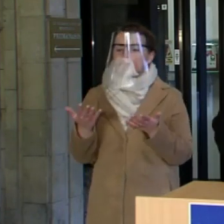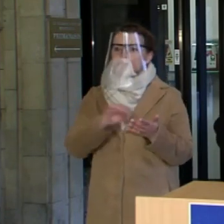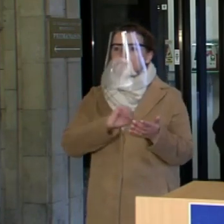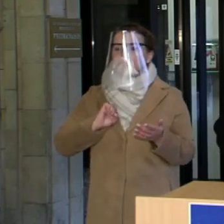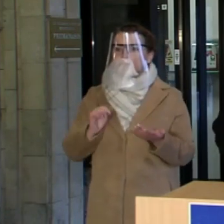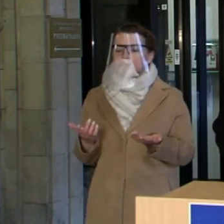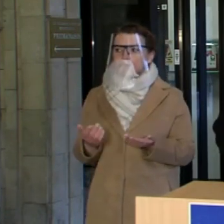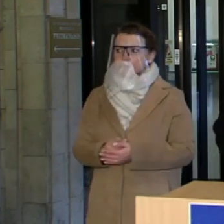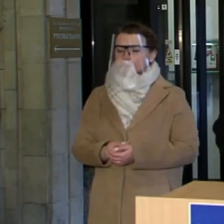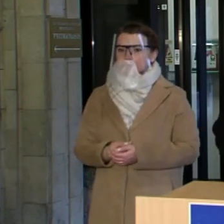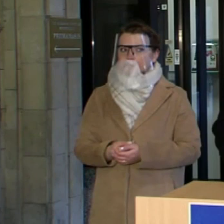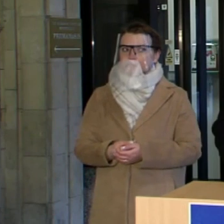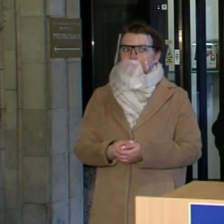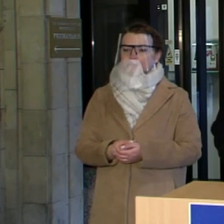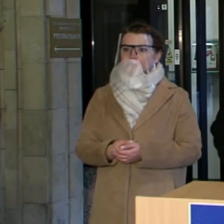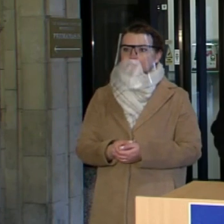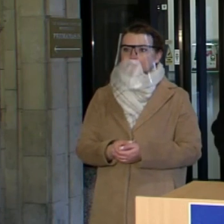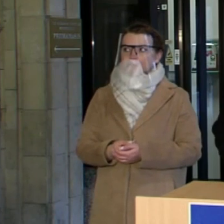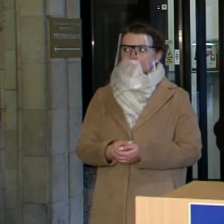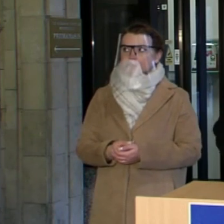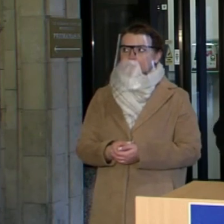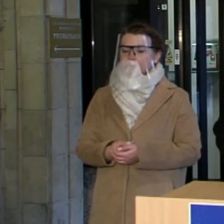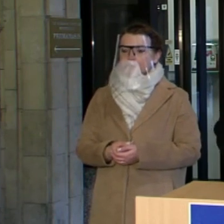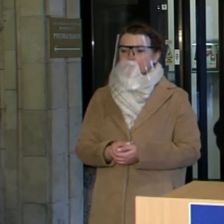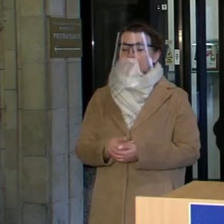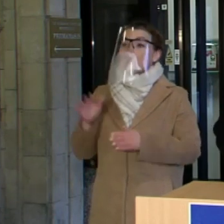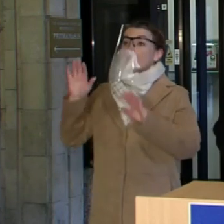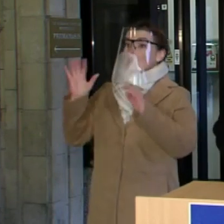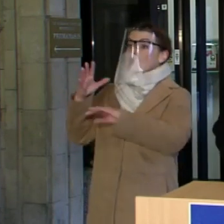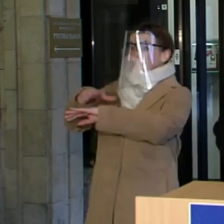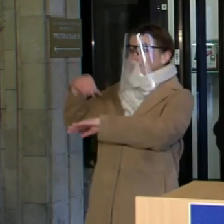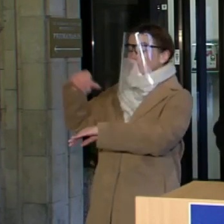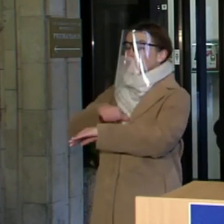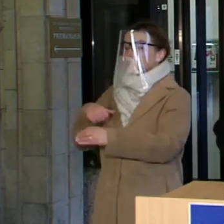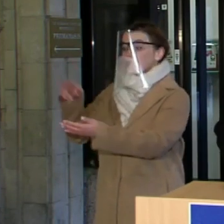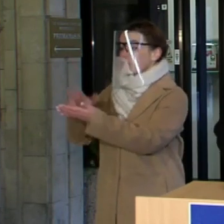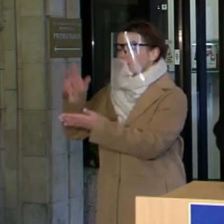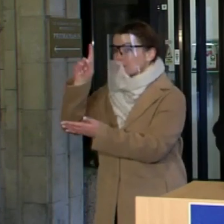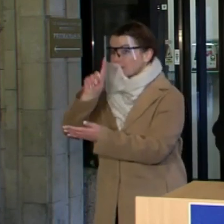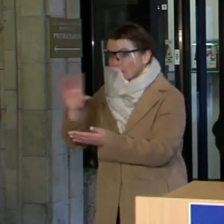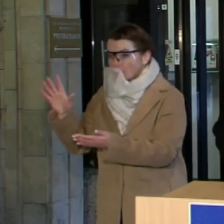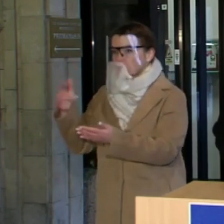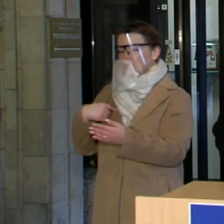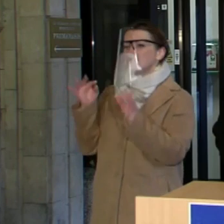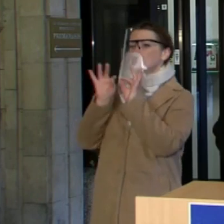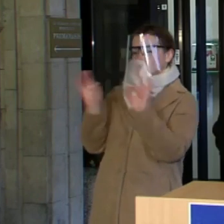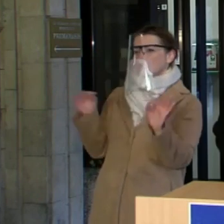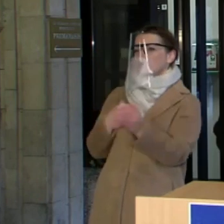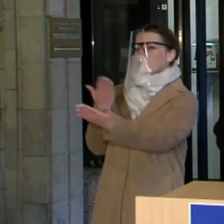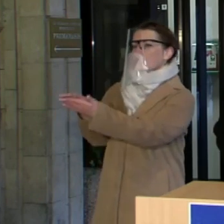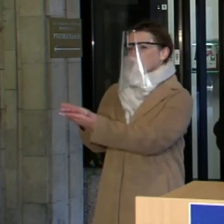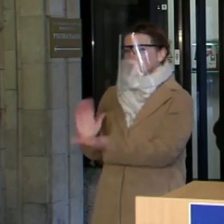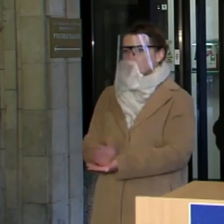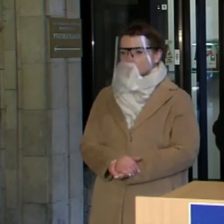Šiuo atveju, jeigu Seimas nesugebėtų priimti sprendimo, mes iš tikrųjų siūlysime patys. Tai